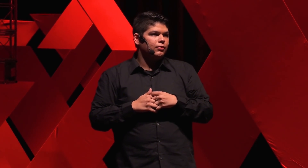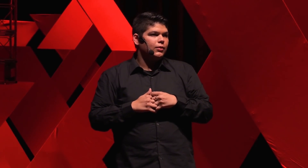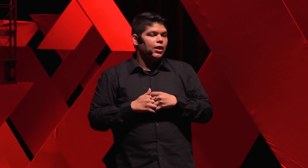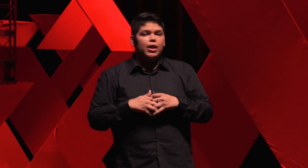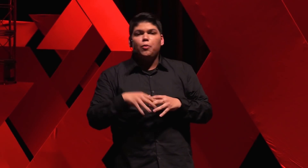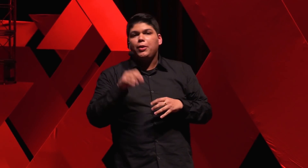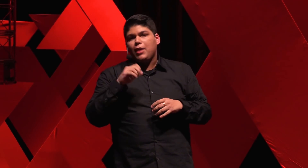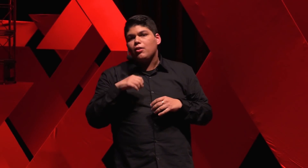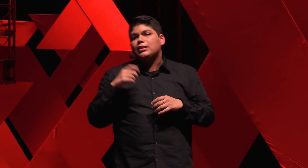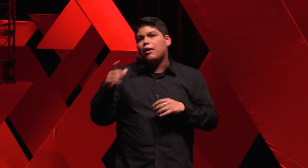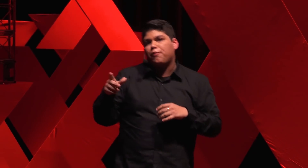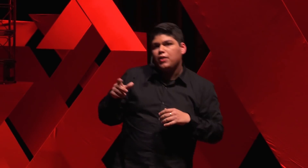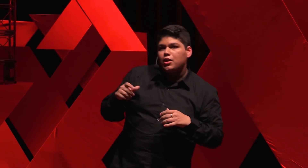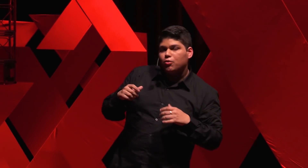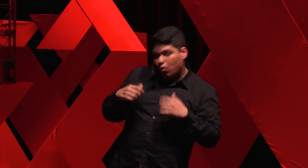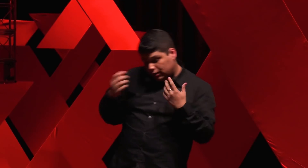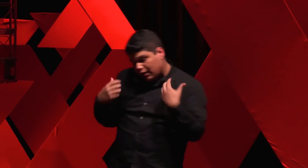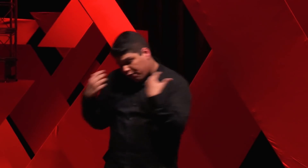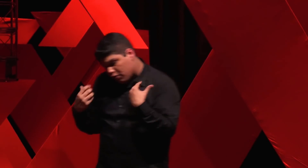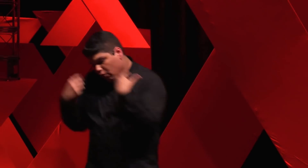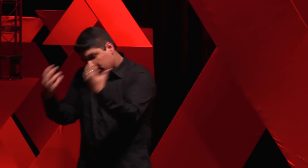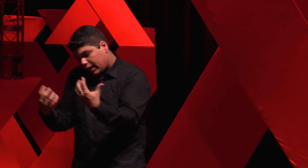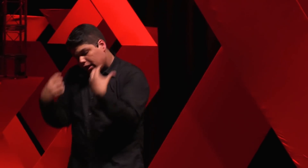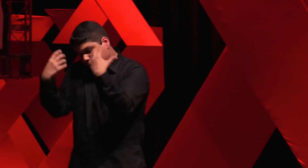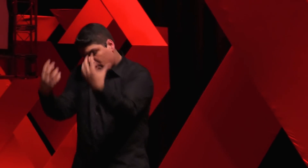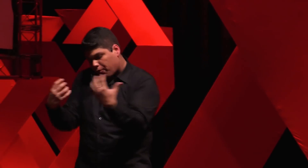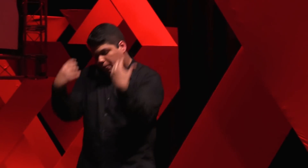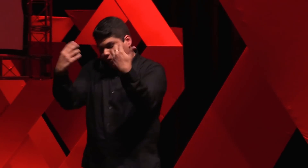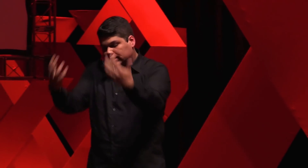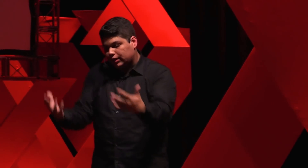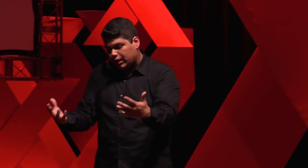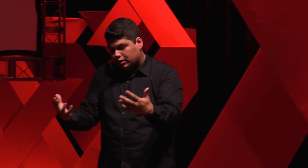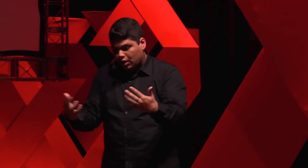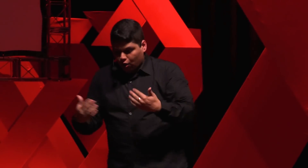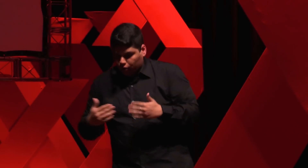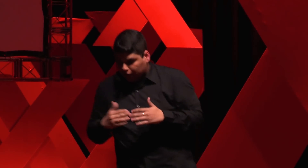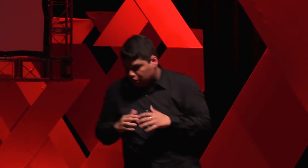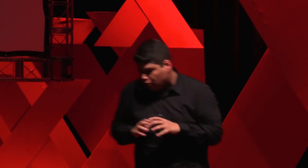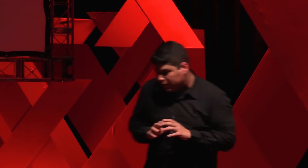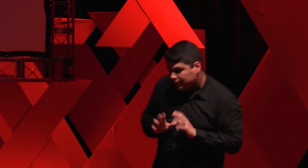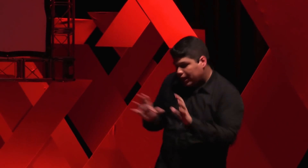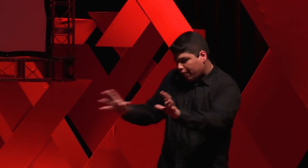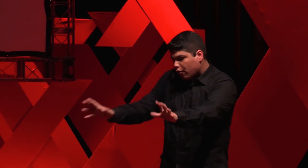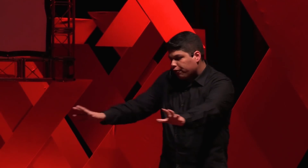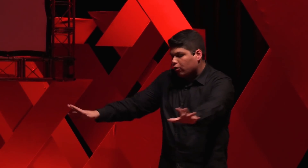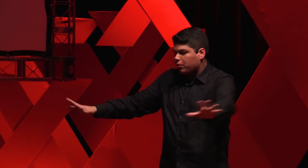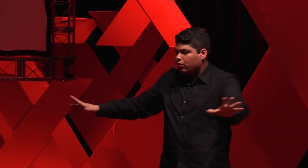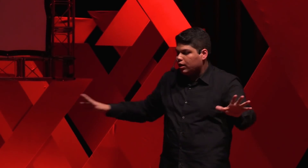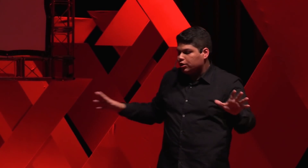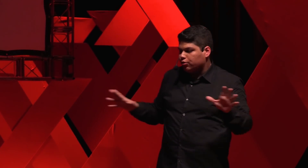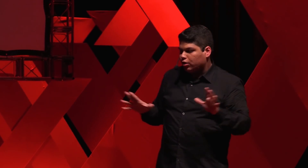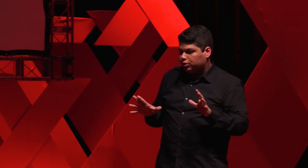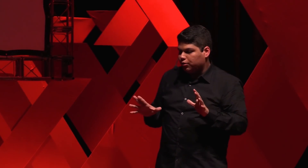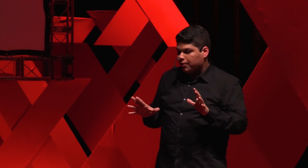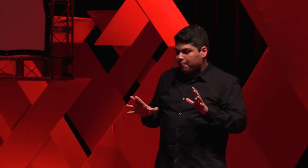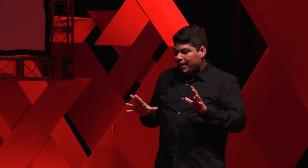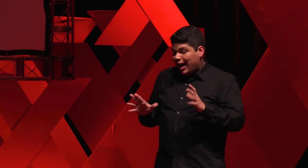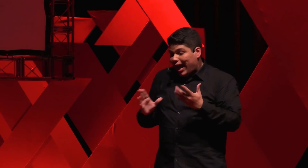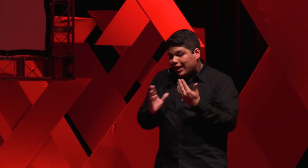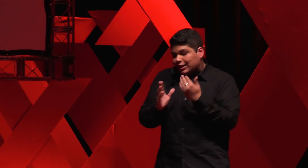E o primeiro desafio ou o desafio que eu gostaria de propor para vocês quando a gente observa o fenômeno religioso é que